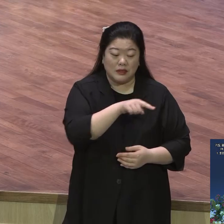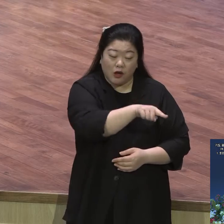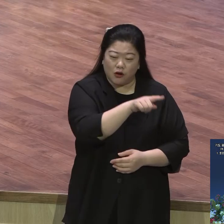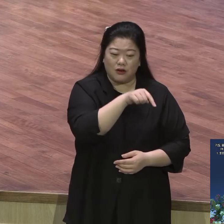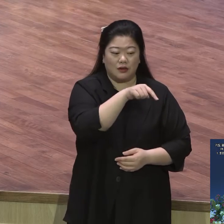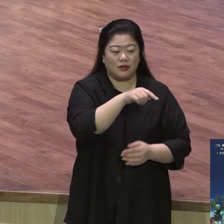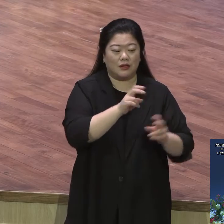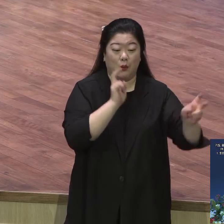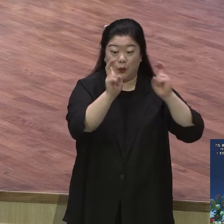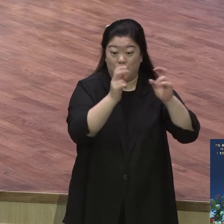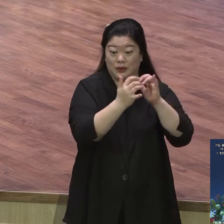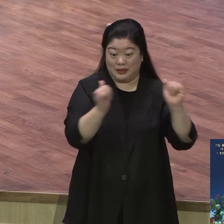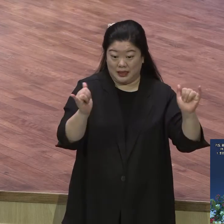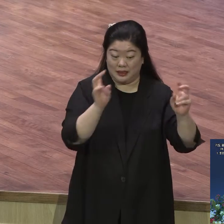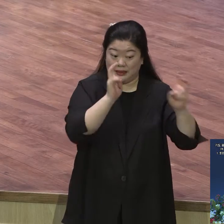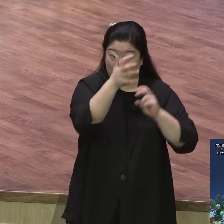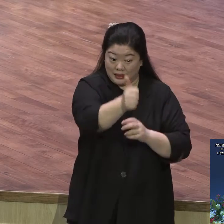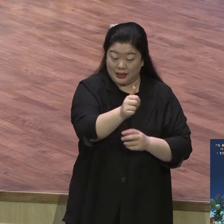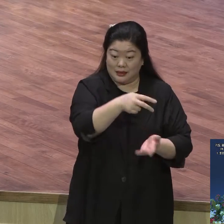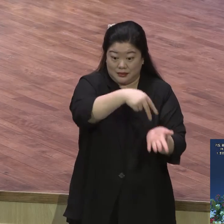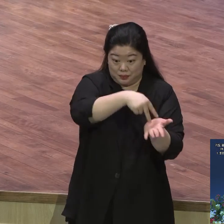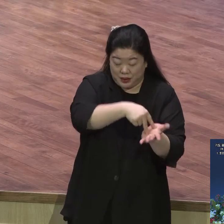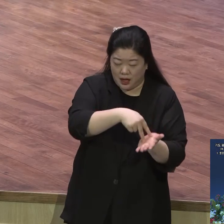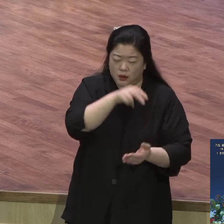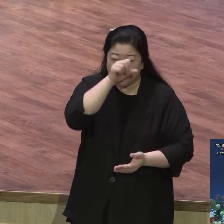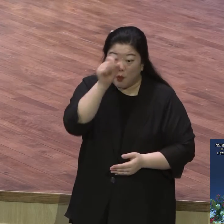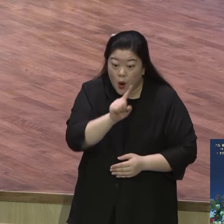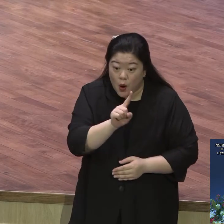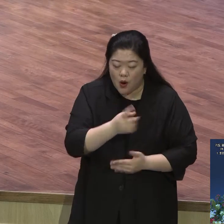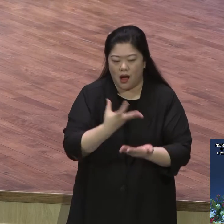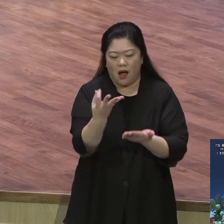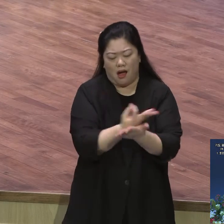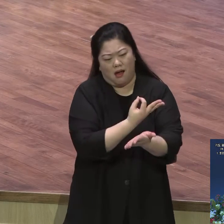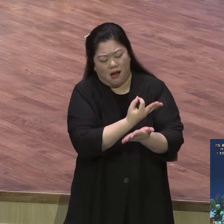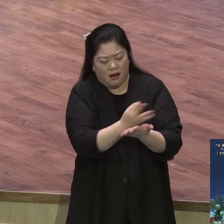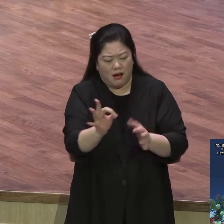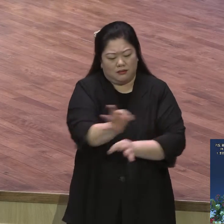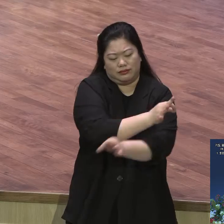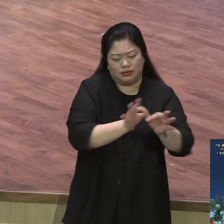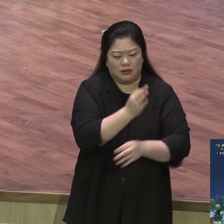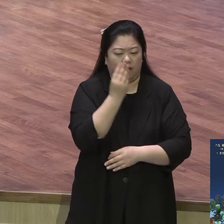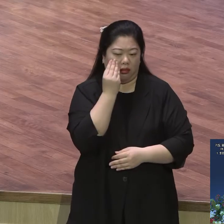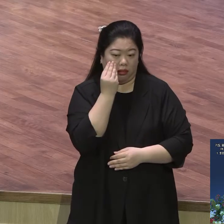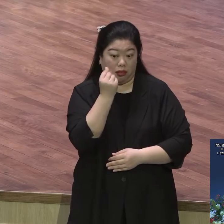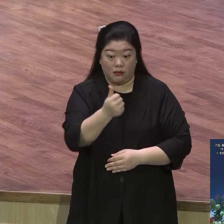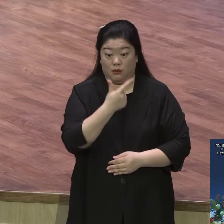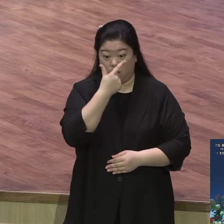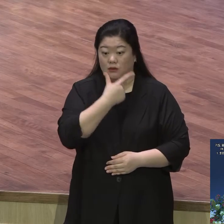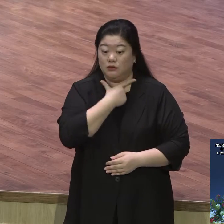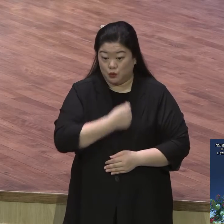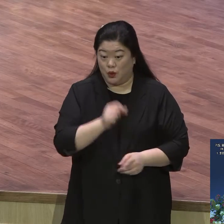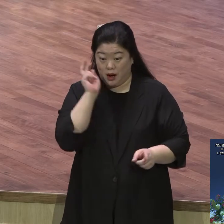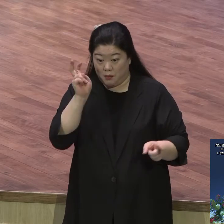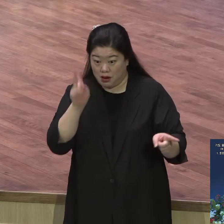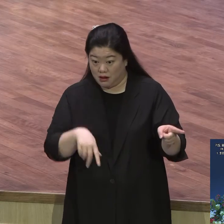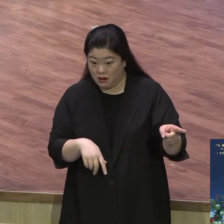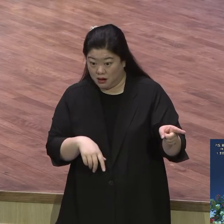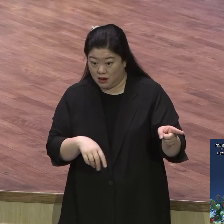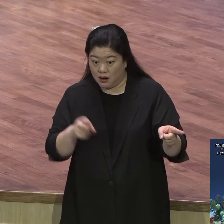좋은 것이죠 그게 그리고 원하지요 또 어떤 분들은 코로나가